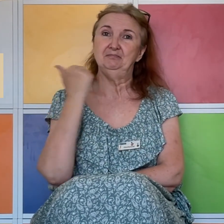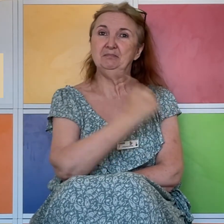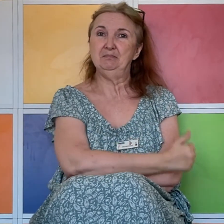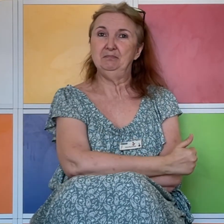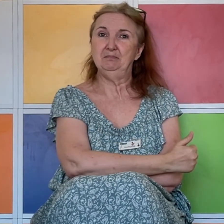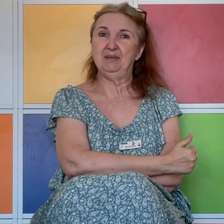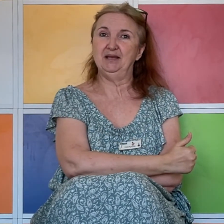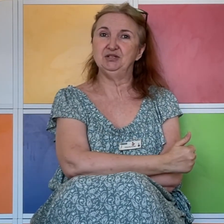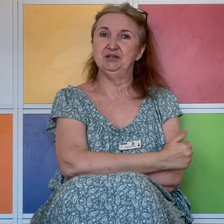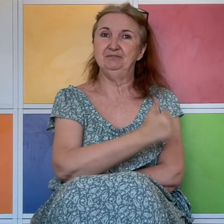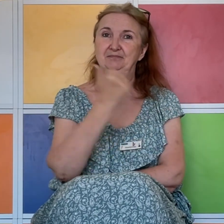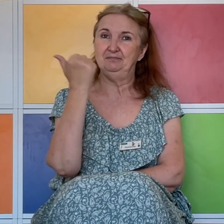Beige.